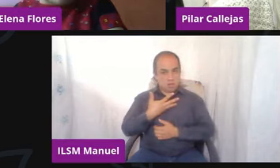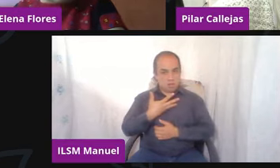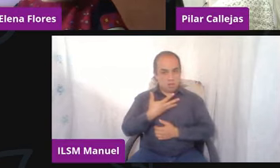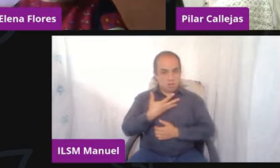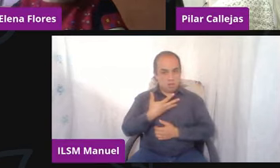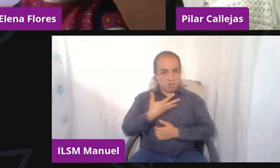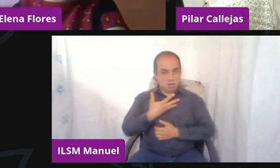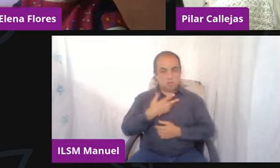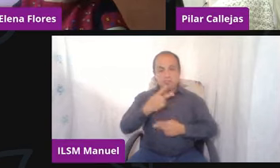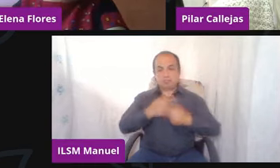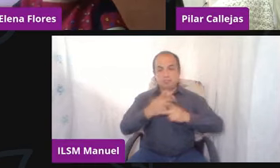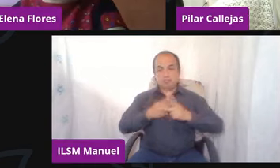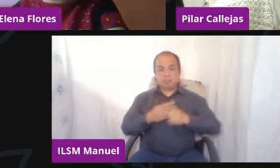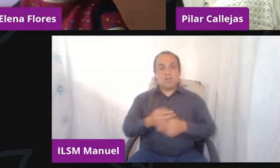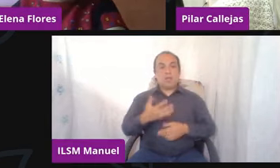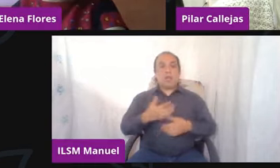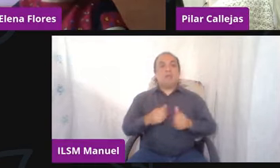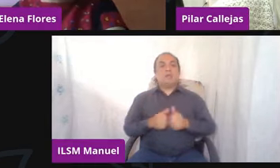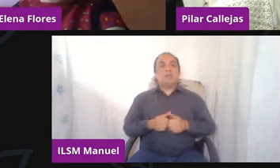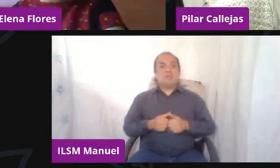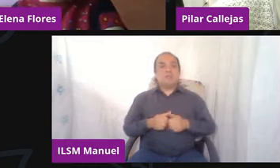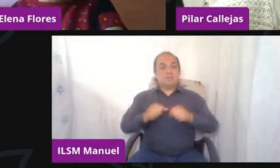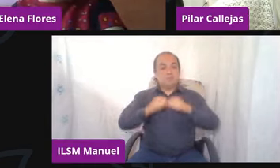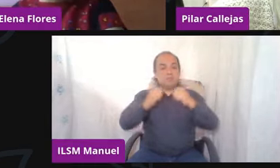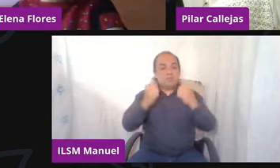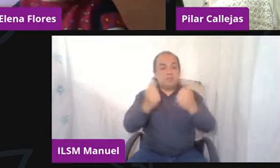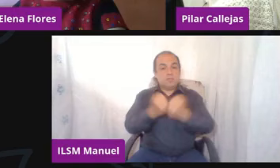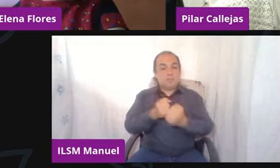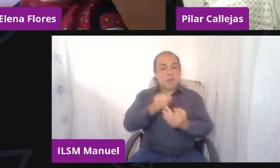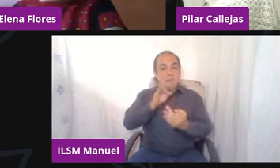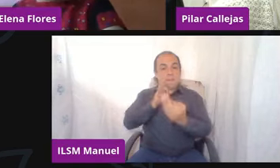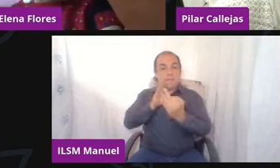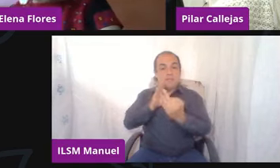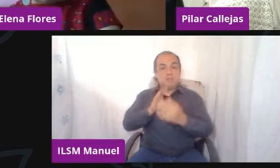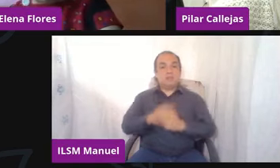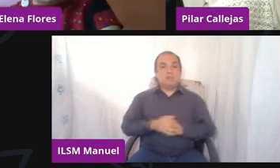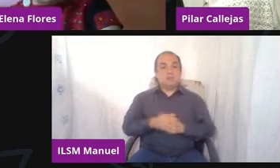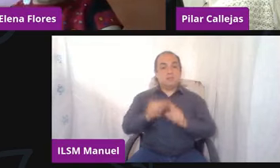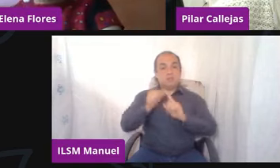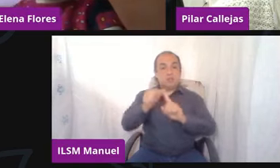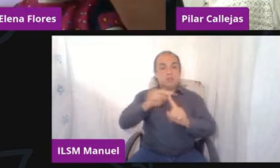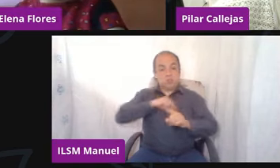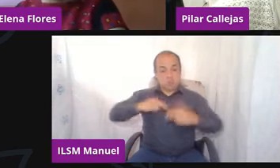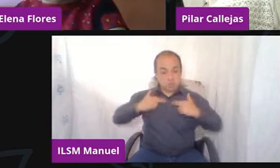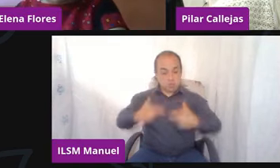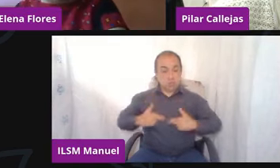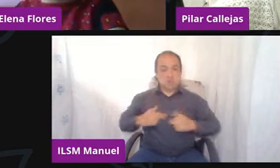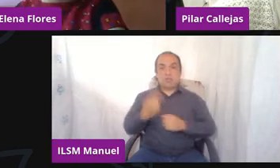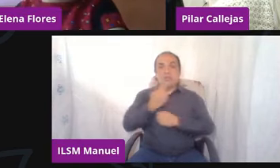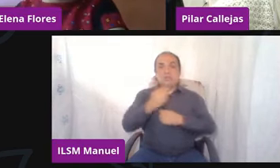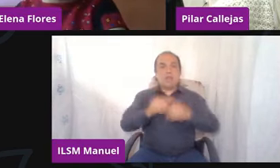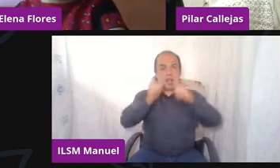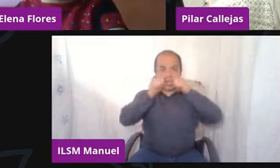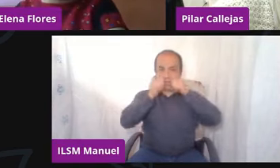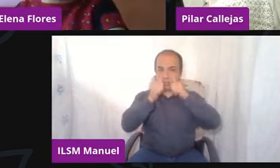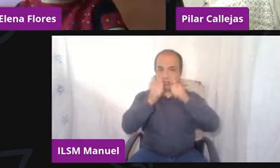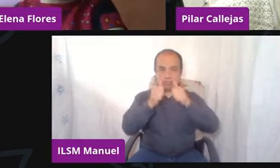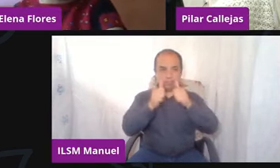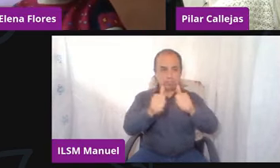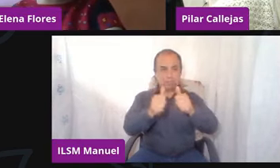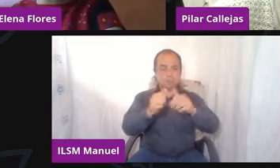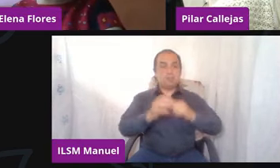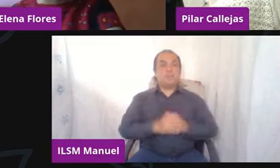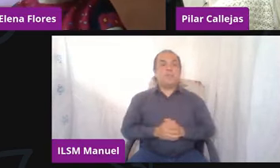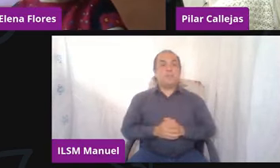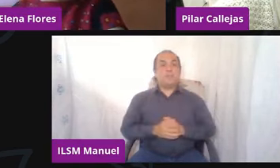al aula y no olvidemos, bueno, pues, que somos, somos humanos, ¿no? Entonces, hay que estar muy al pendiente, muy atentas y atentos con